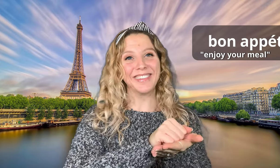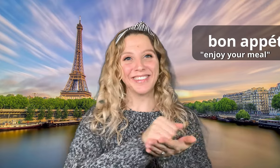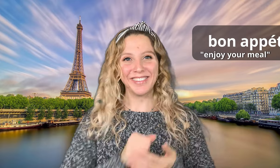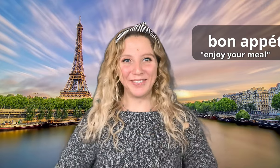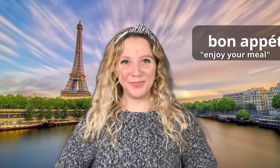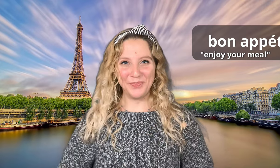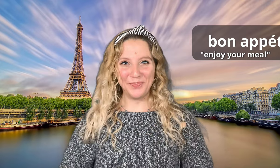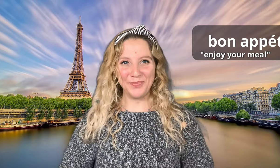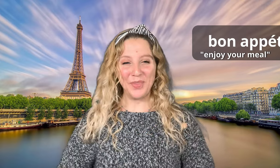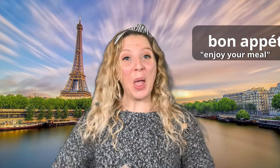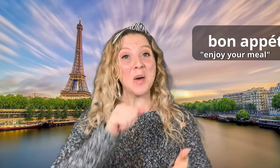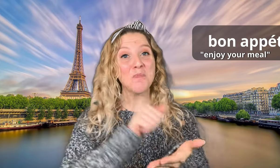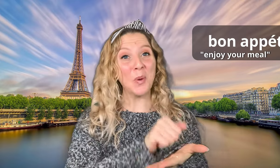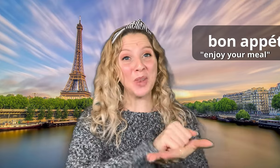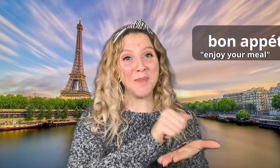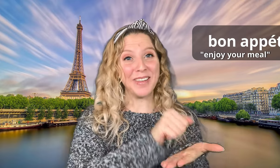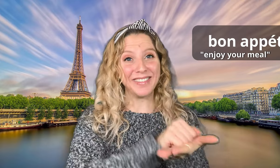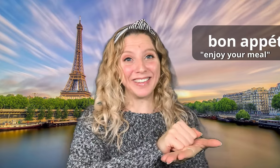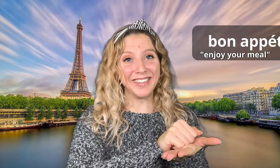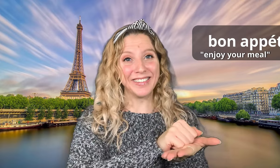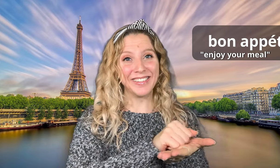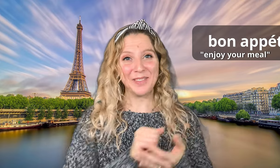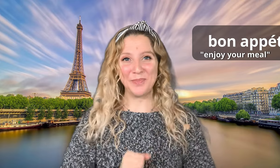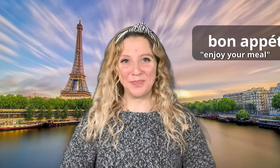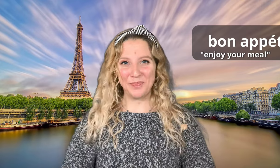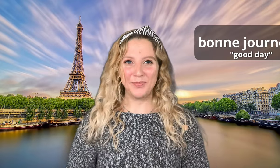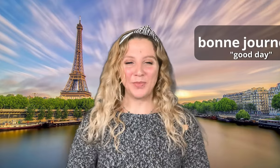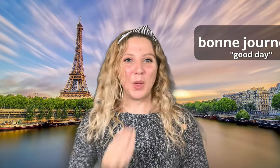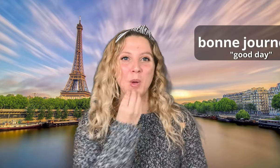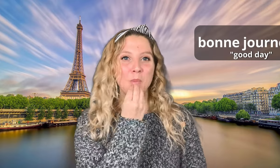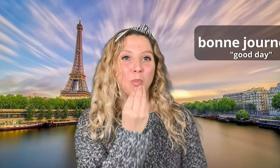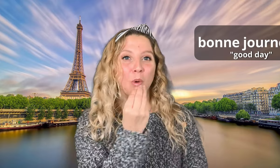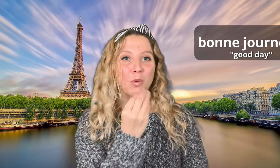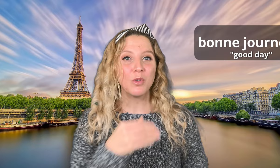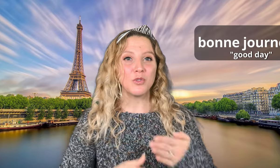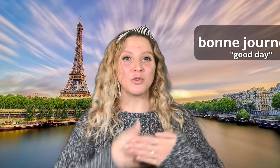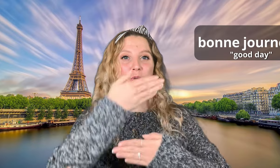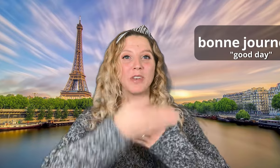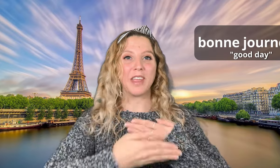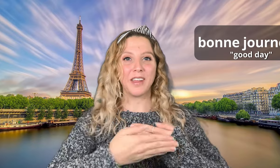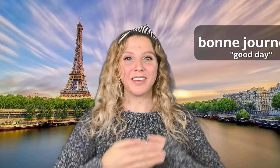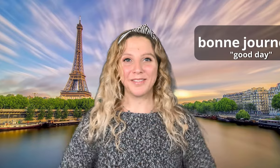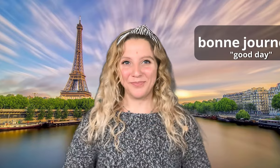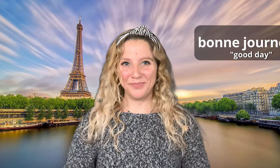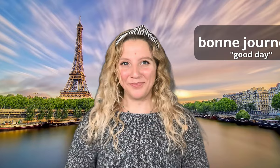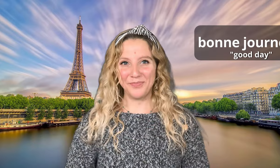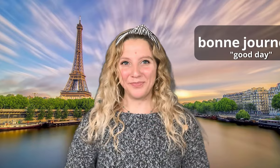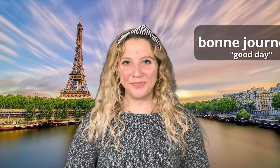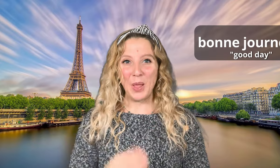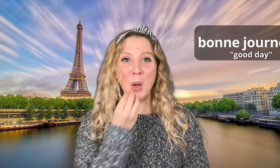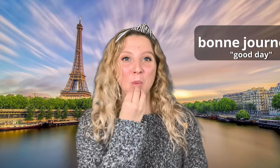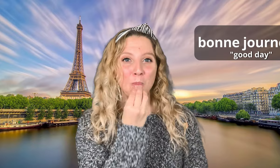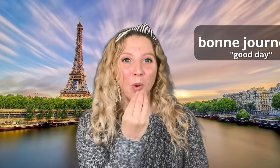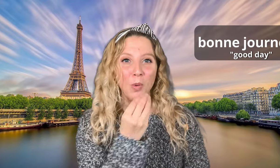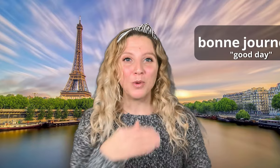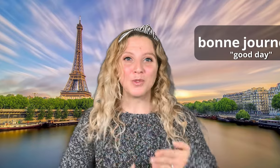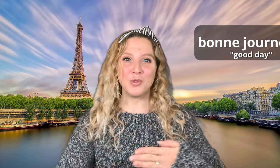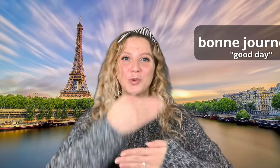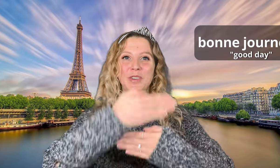Bon appétit Bon appétit Bon journée Bon journée